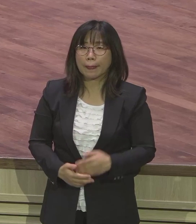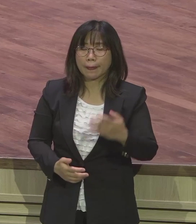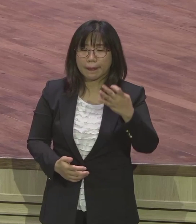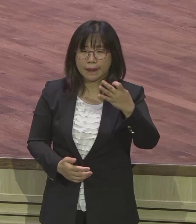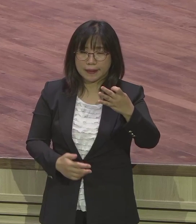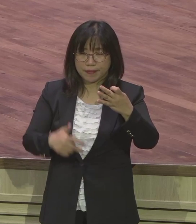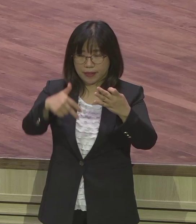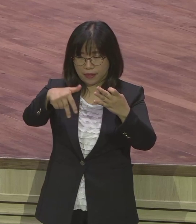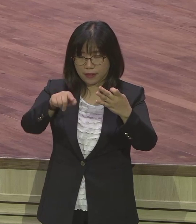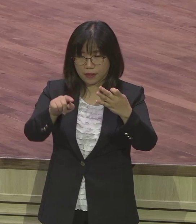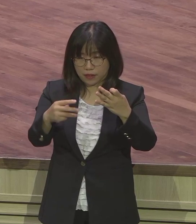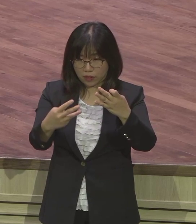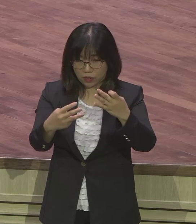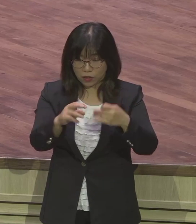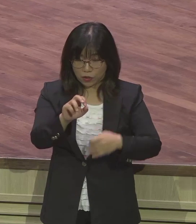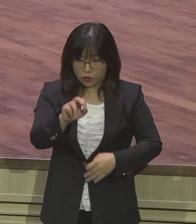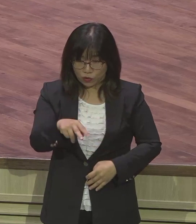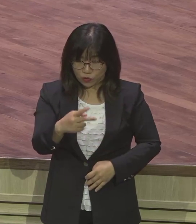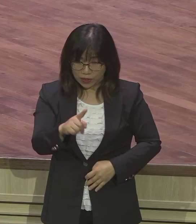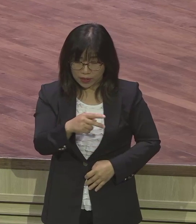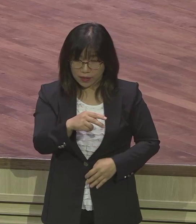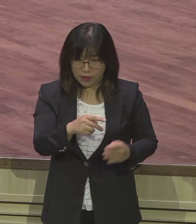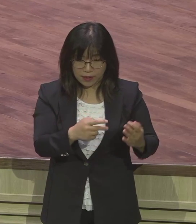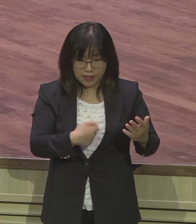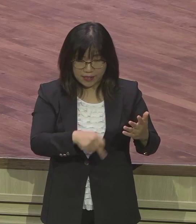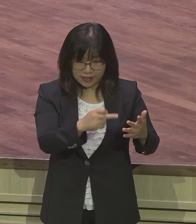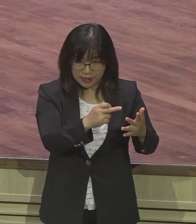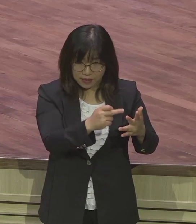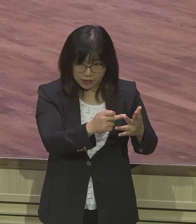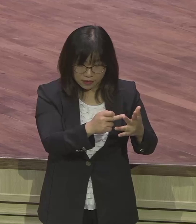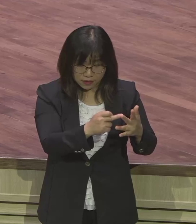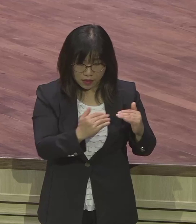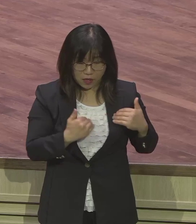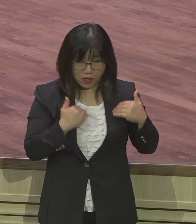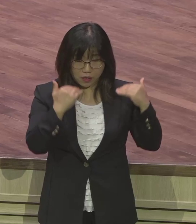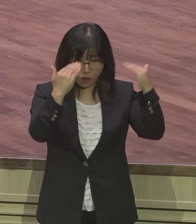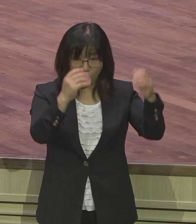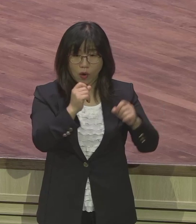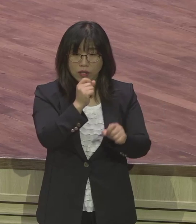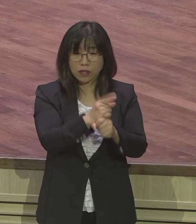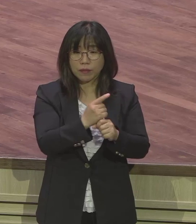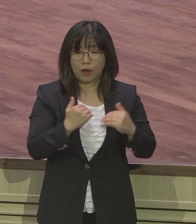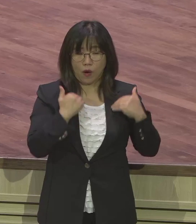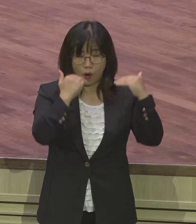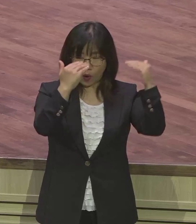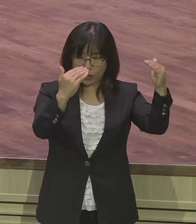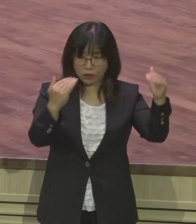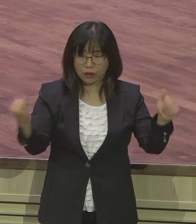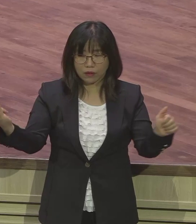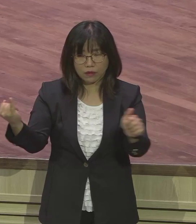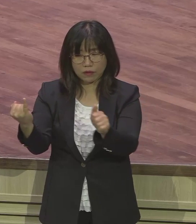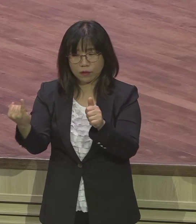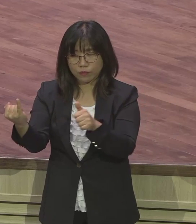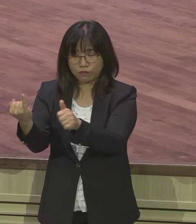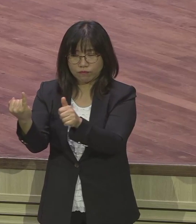셀라가 장성했음에도 다말에게 보내지 않았어요 장성하고 보낸다는데 안 보내세요